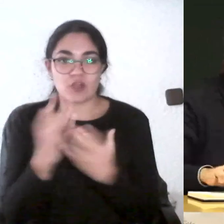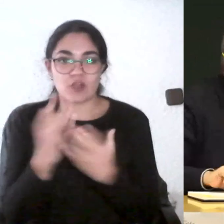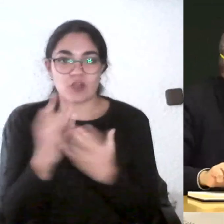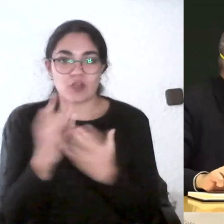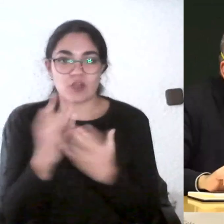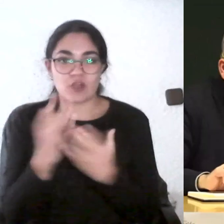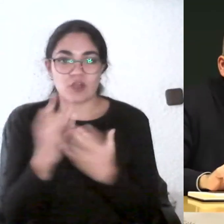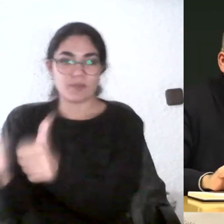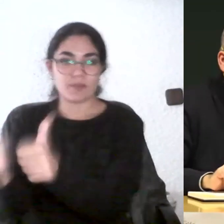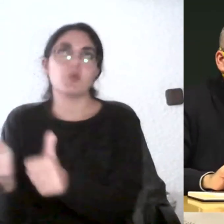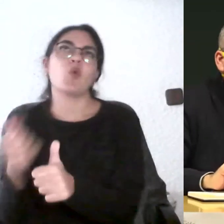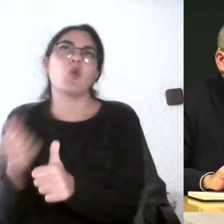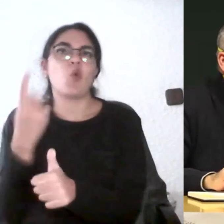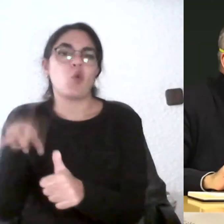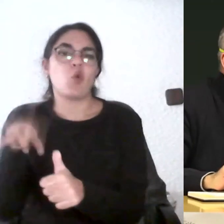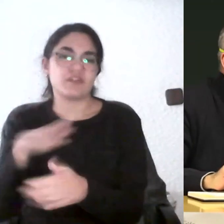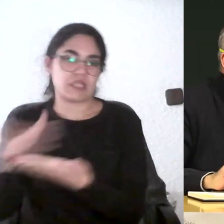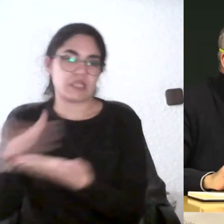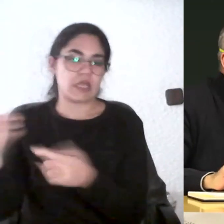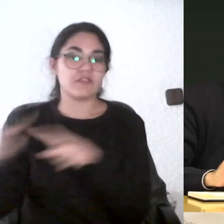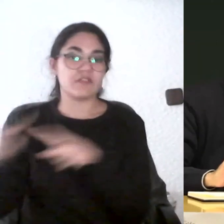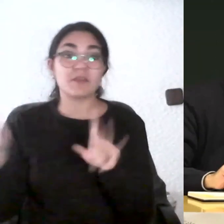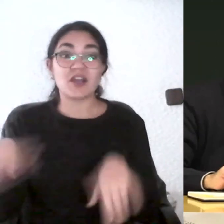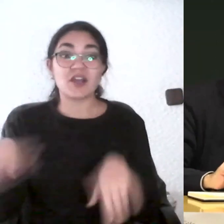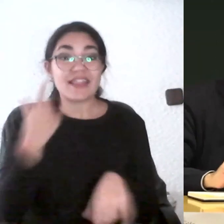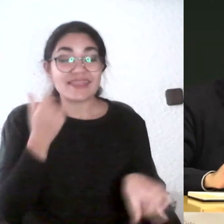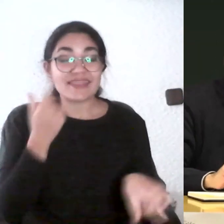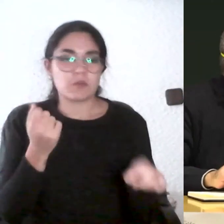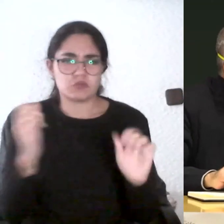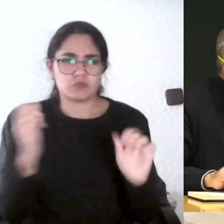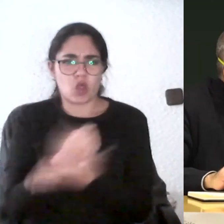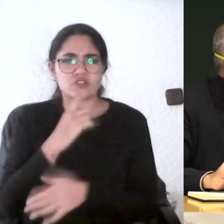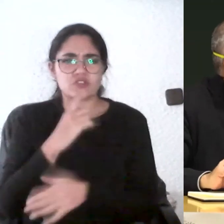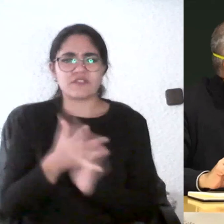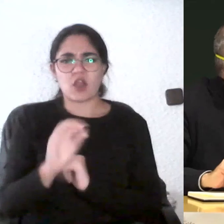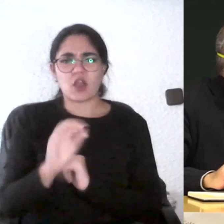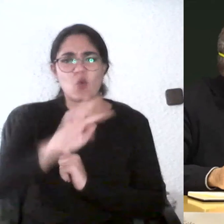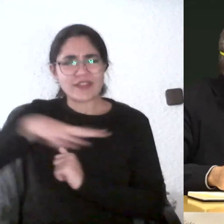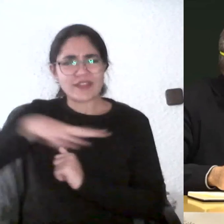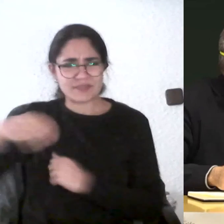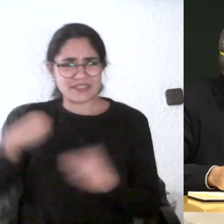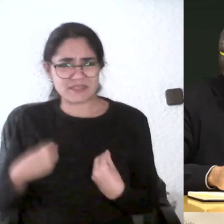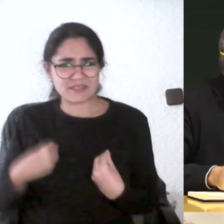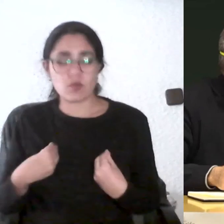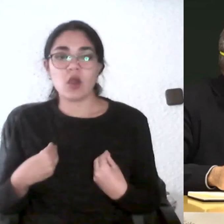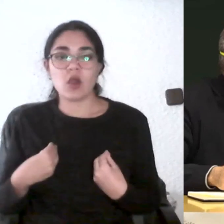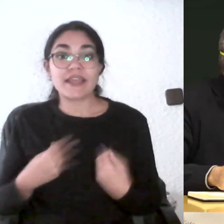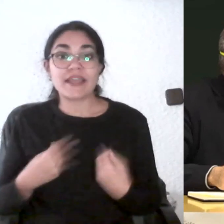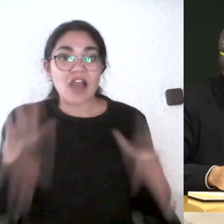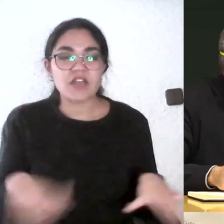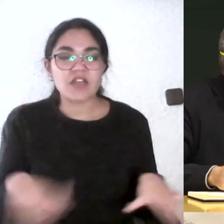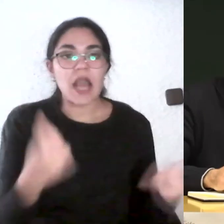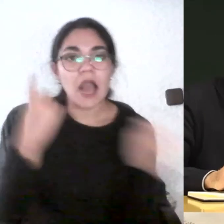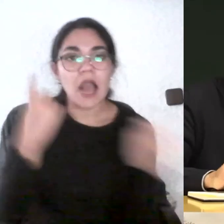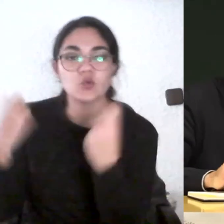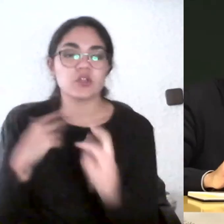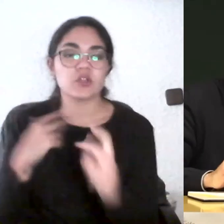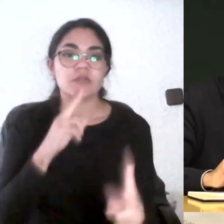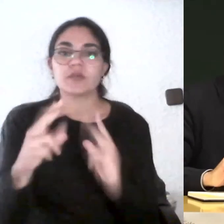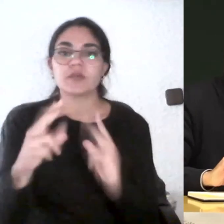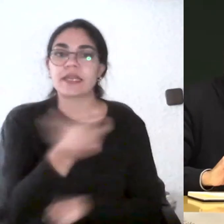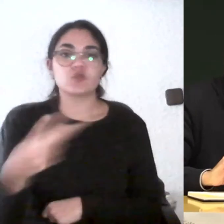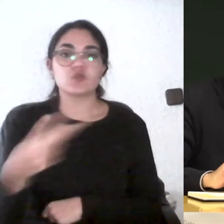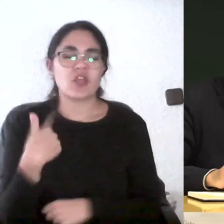menos un cuatemestre los resultados eran completamente distintos muy distintos ayer de hecho hubo una exposición